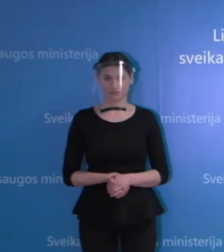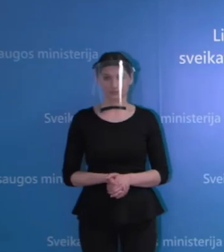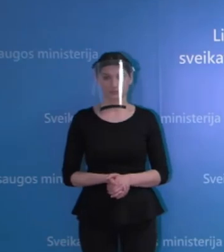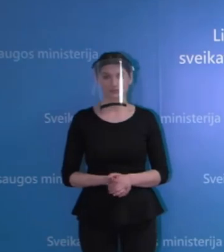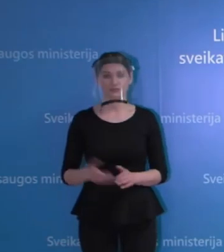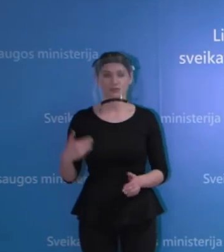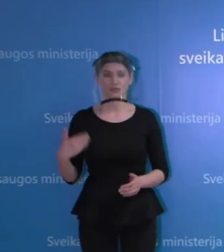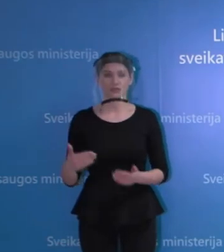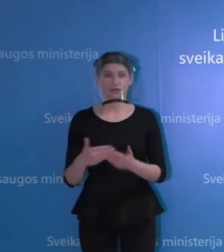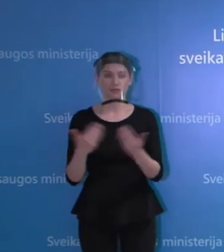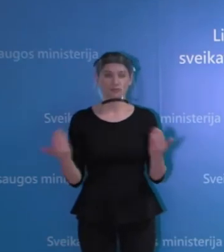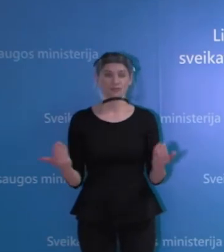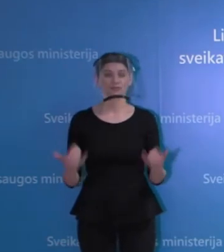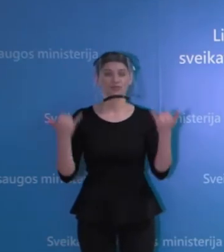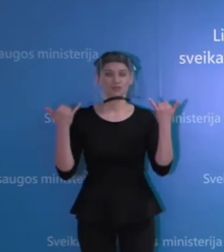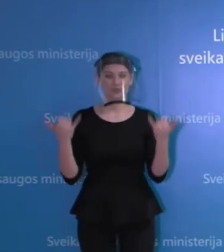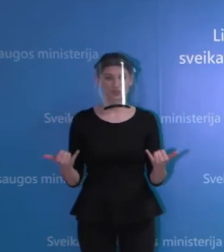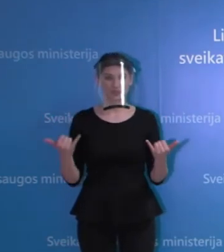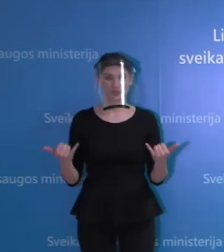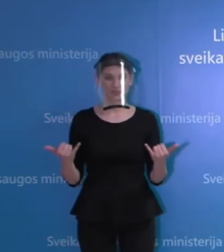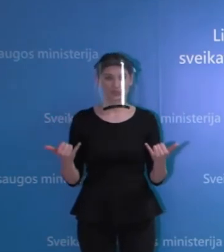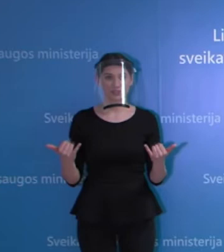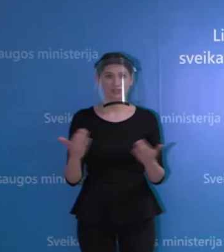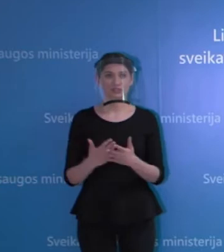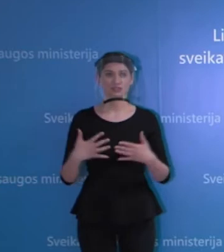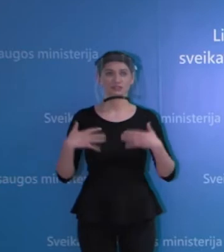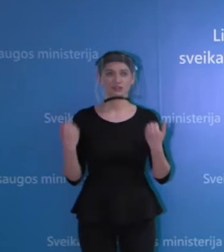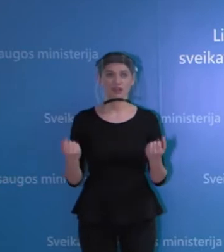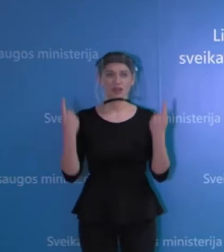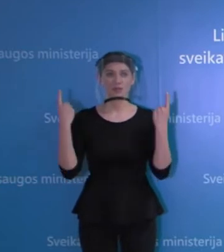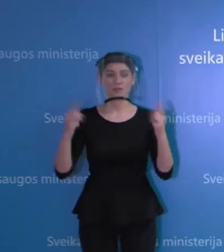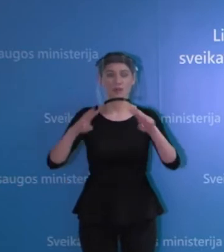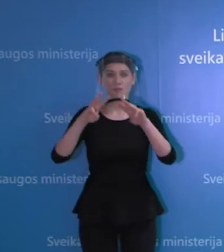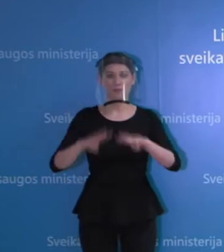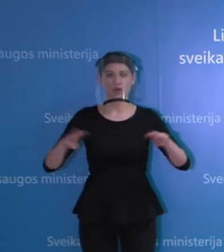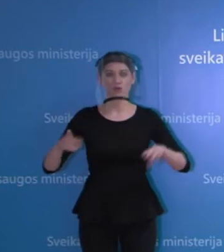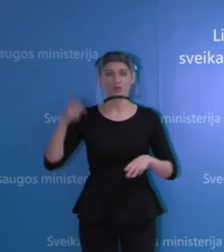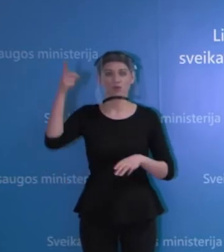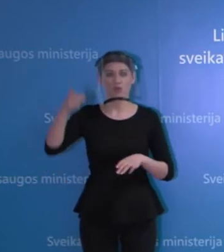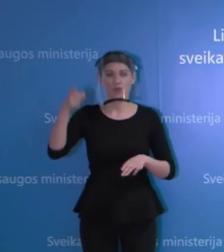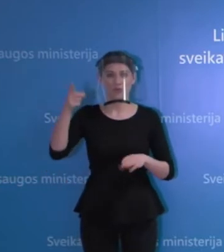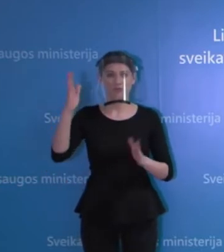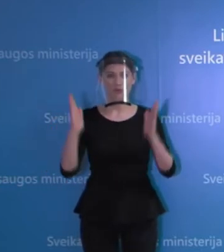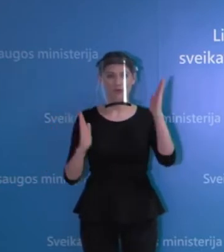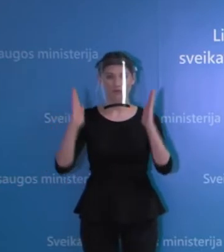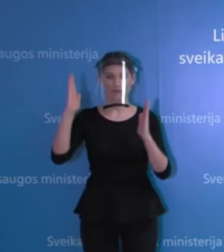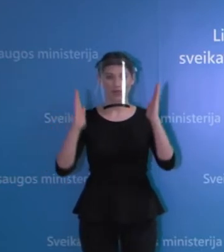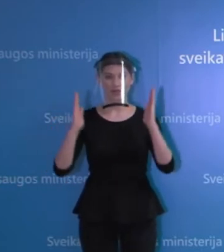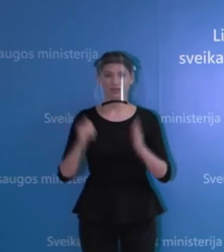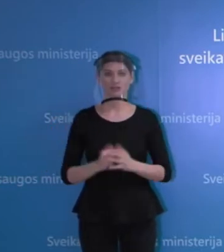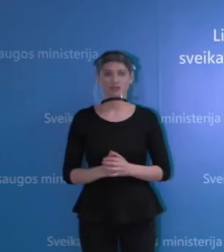Labadiena, šiandien sveikinamės iš Sveikatos apsaugos ministerijos nuotolinės spaudos konferencijos,